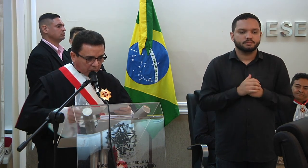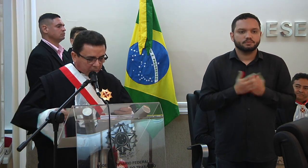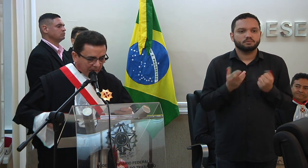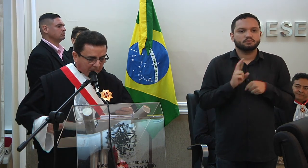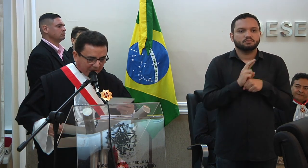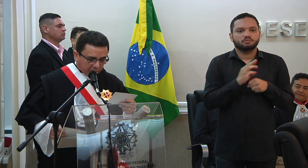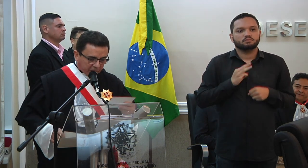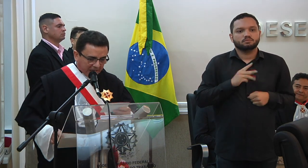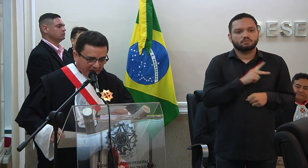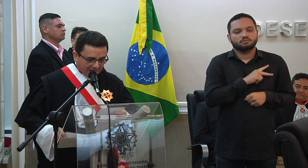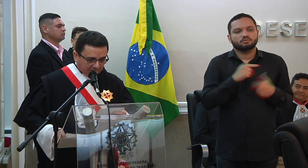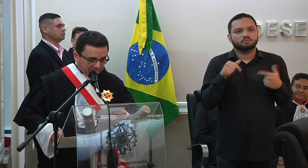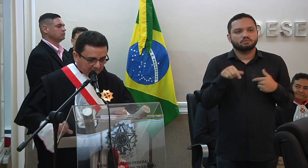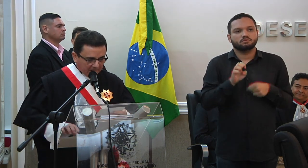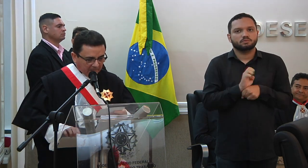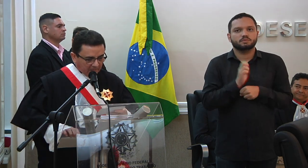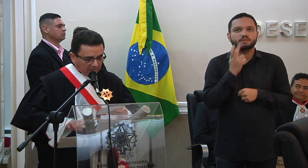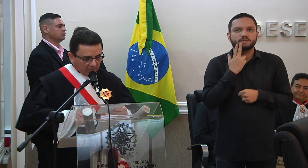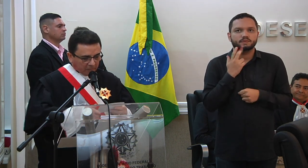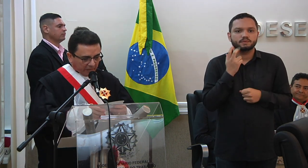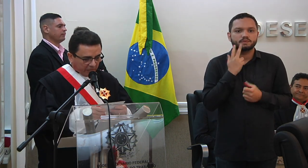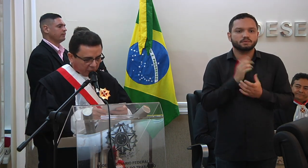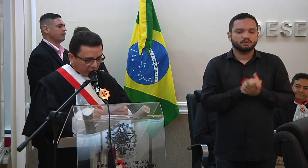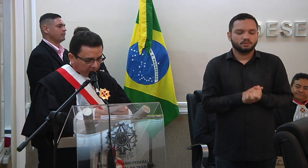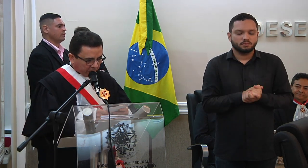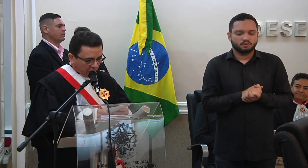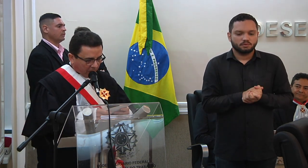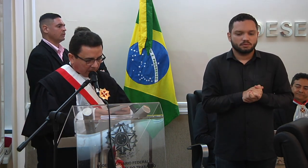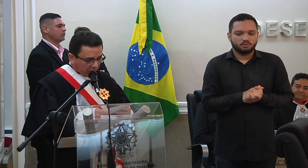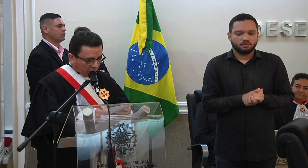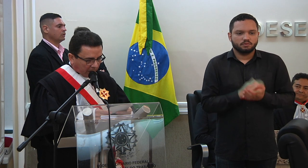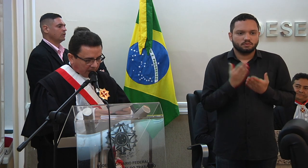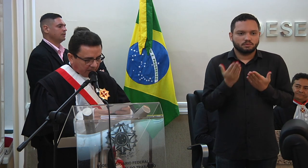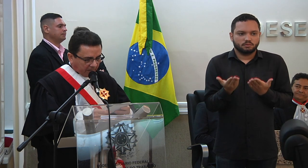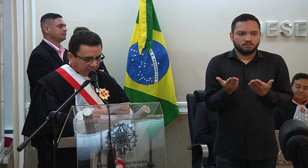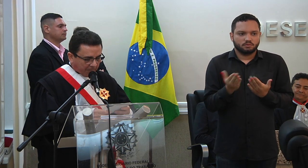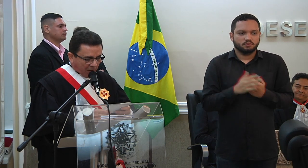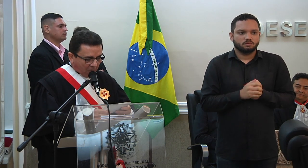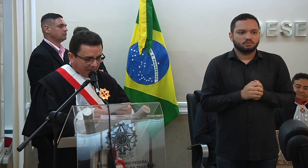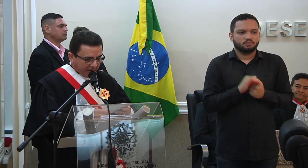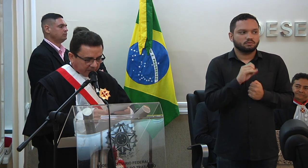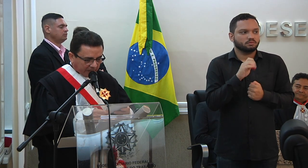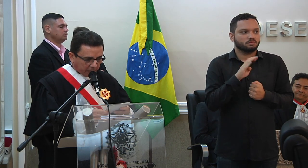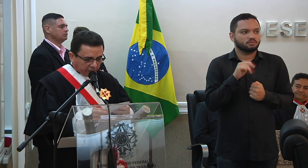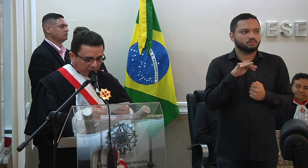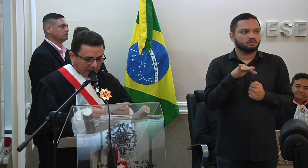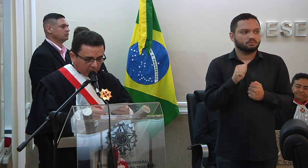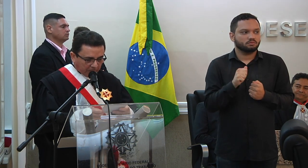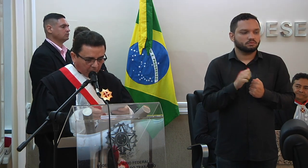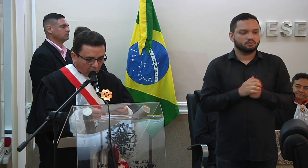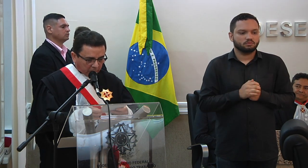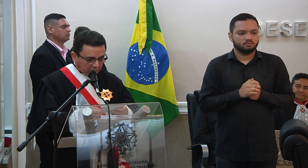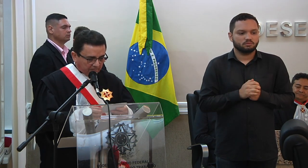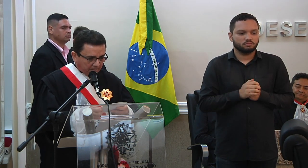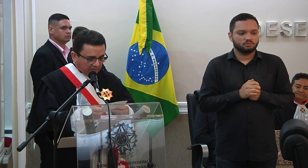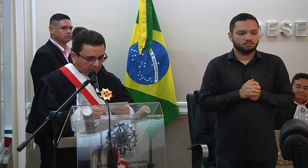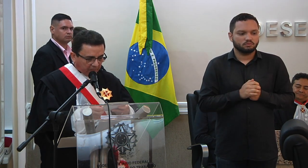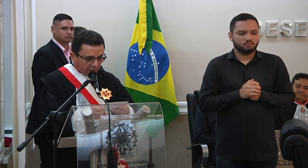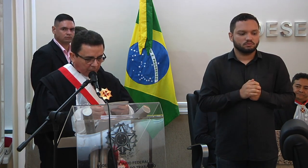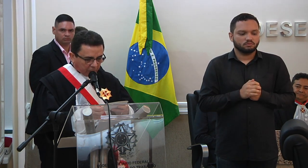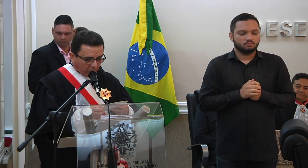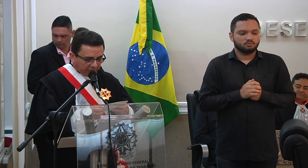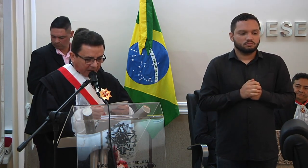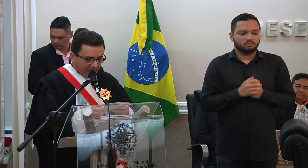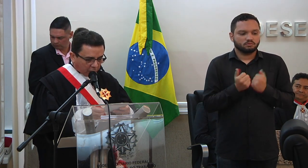Ministério Público do Trabalho no Ceará. Excelentíssima senhora, doutora Isabel Maria Salustiana Arruda Porto,